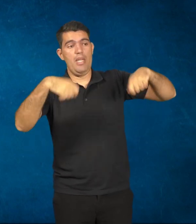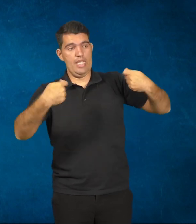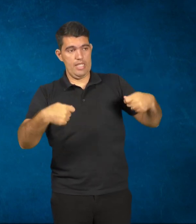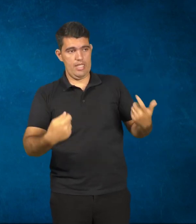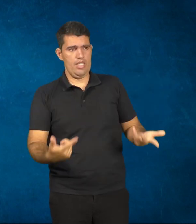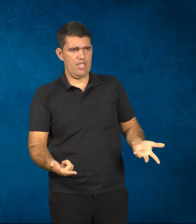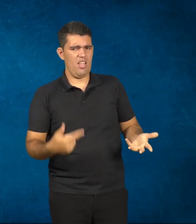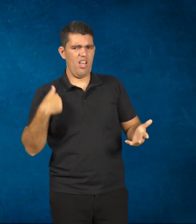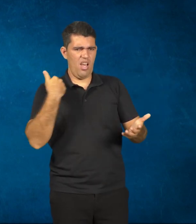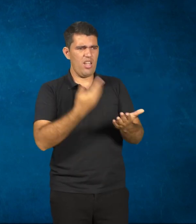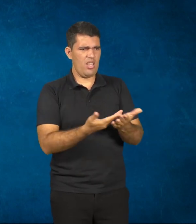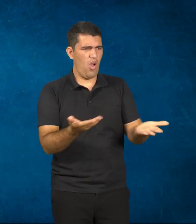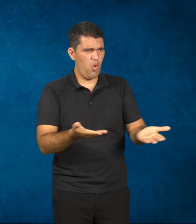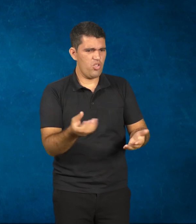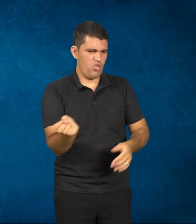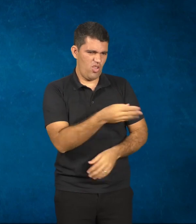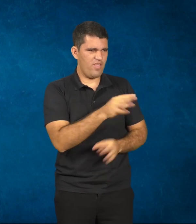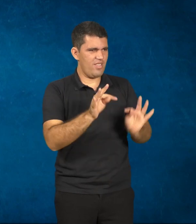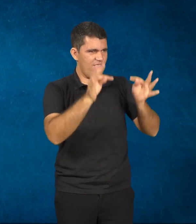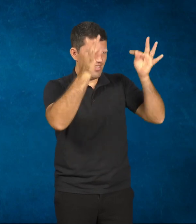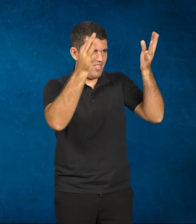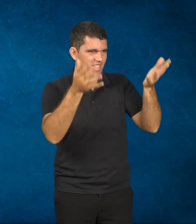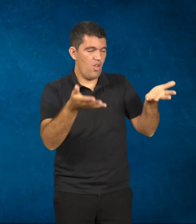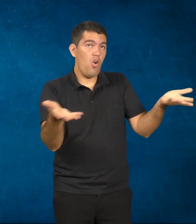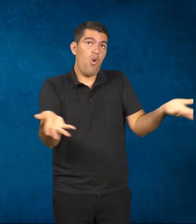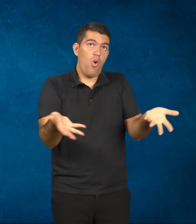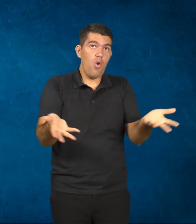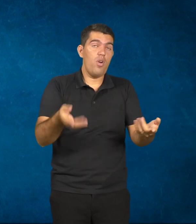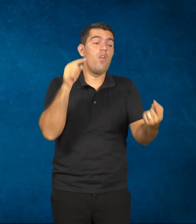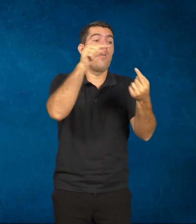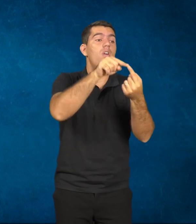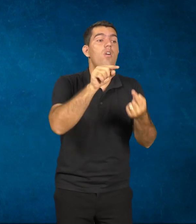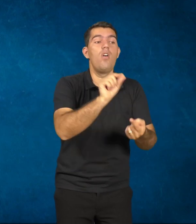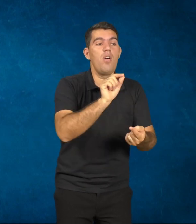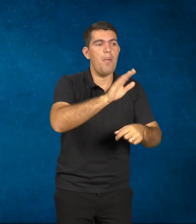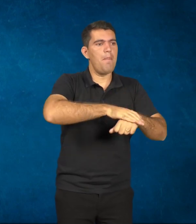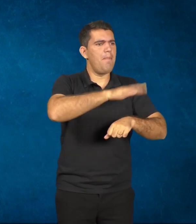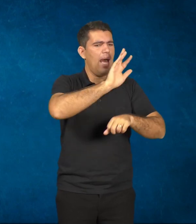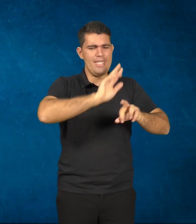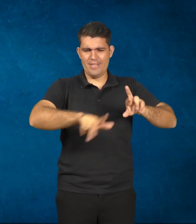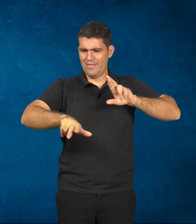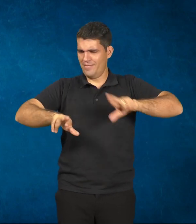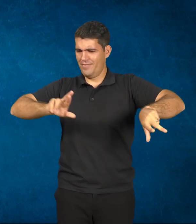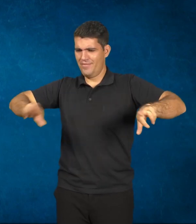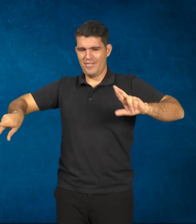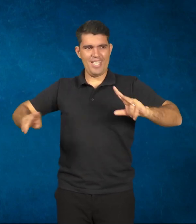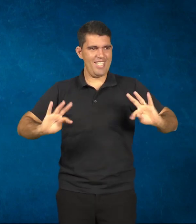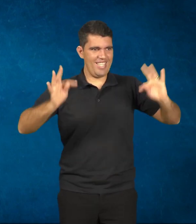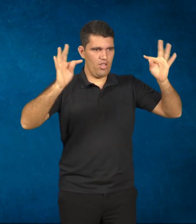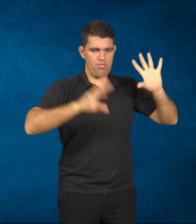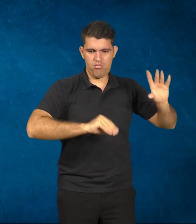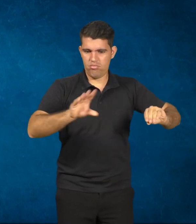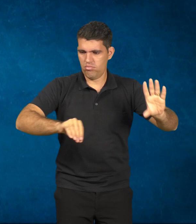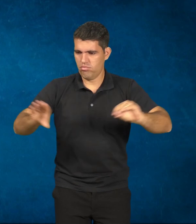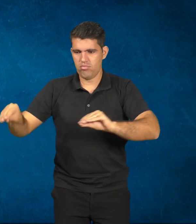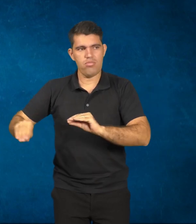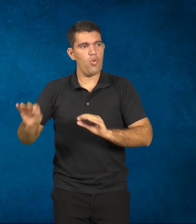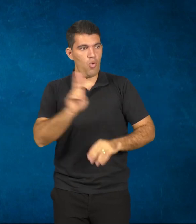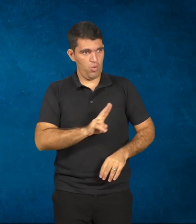tipo de expressão, hoje é para poder mexer nos mais diferentes tipos de tecnologia. Por que nós avançamos tão